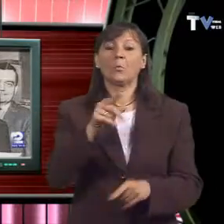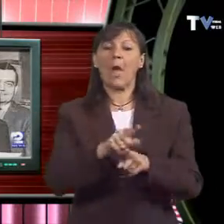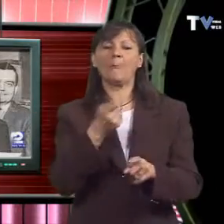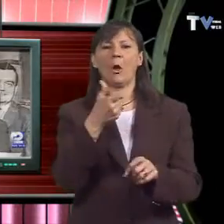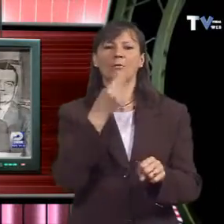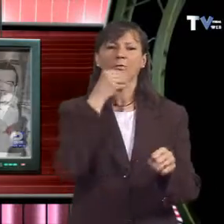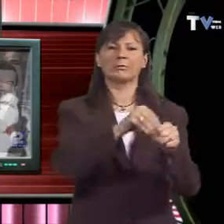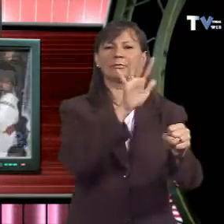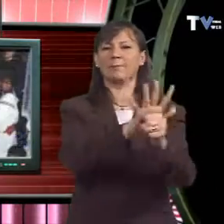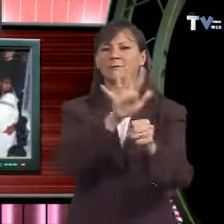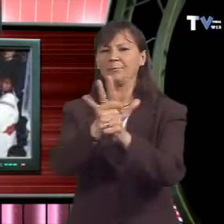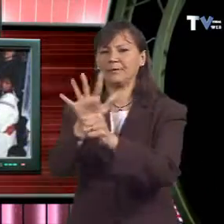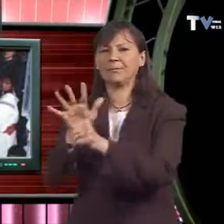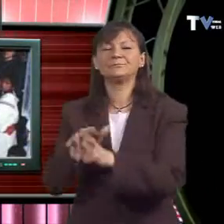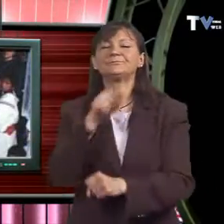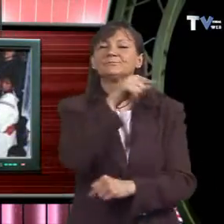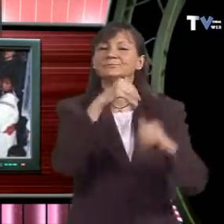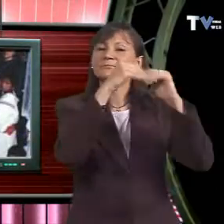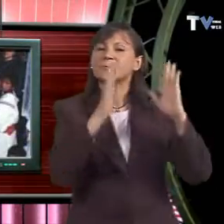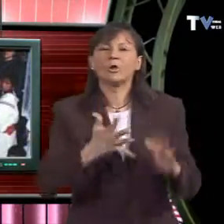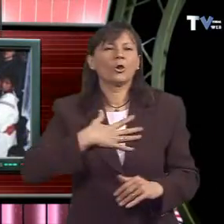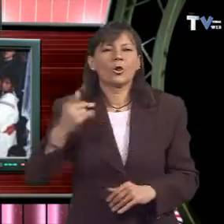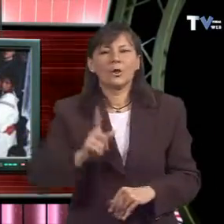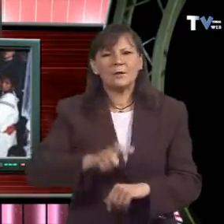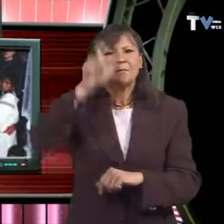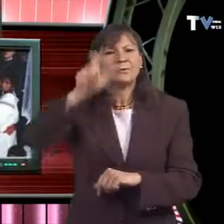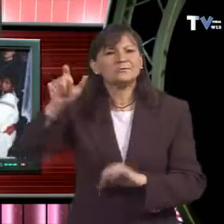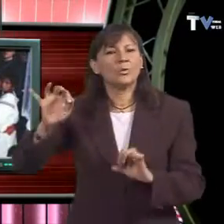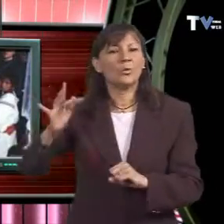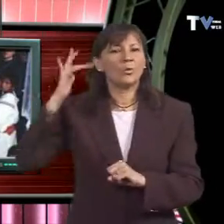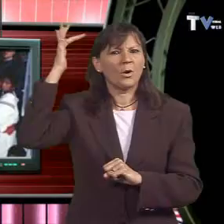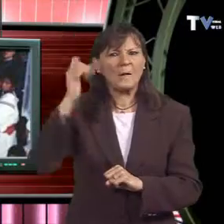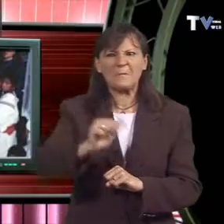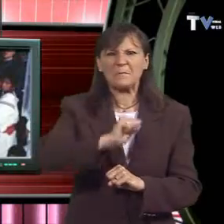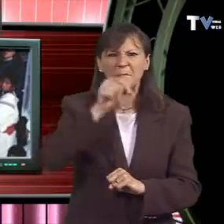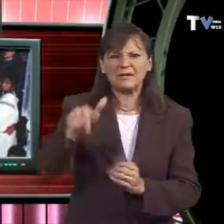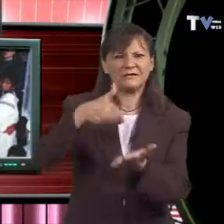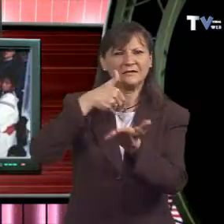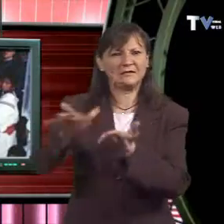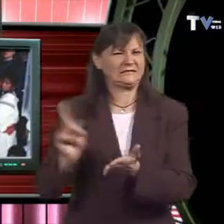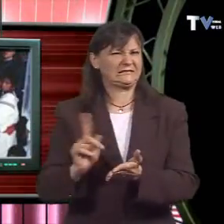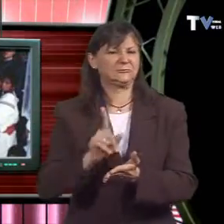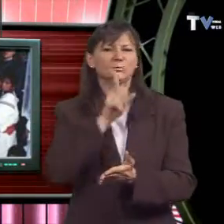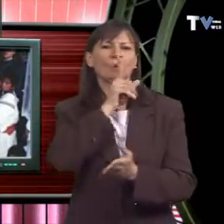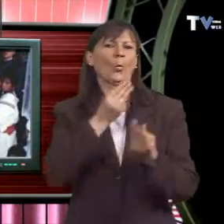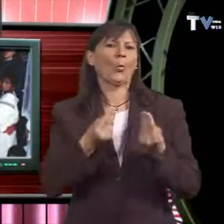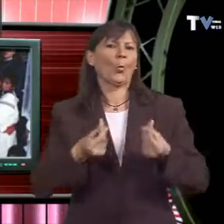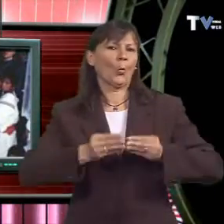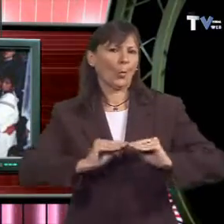Vuit mesos després que Regim G. revés les cartes, el segon de l'oficina, el